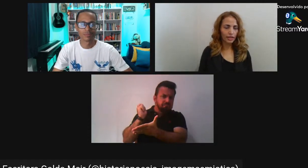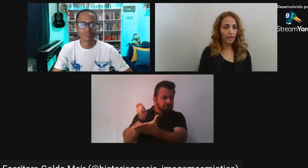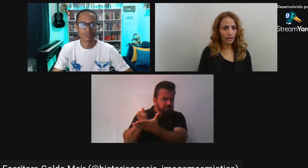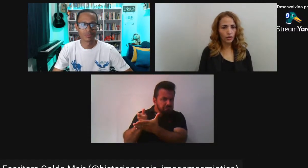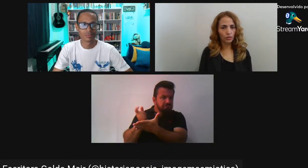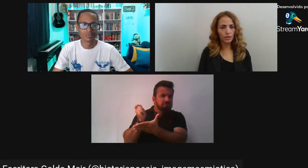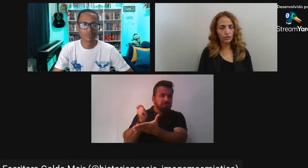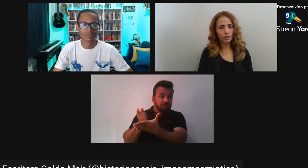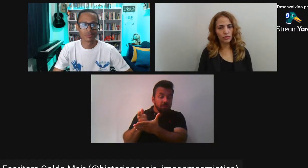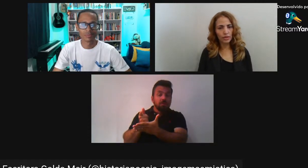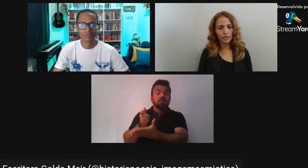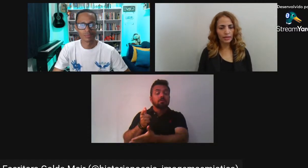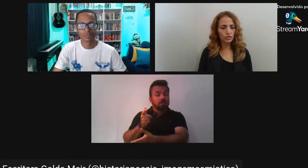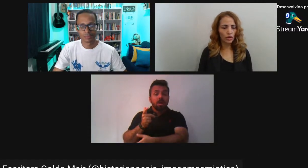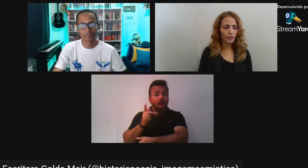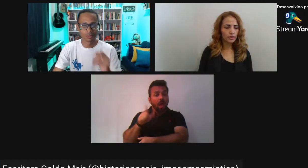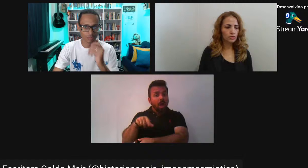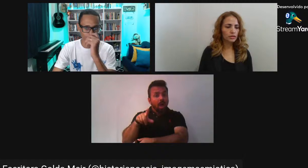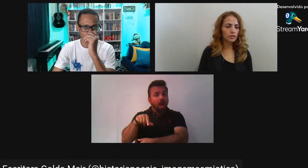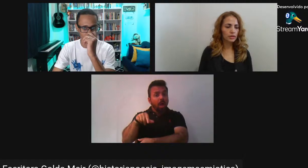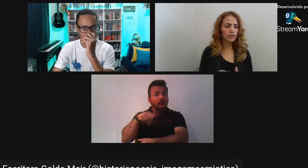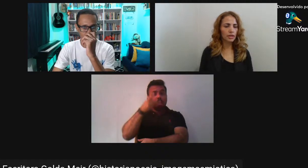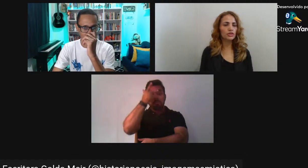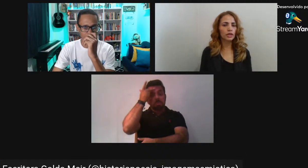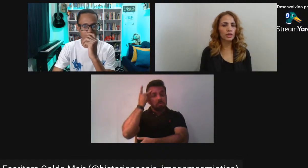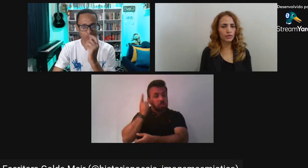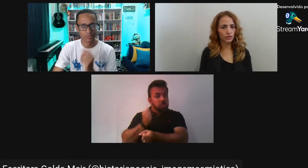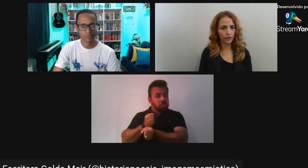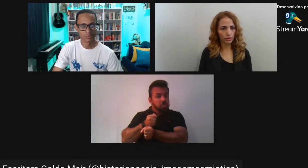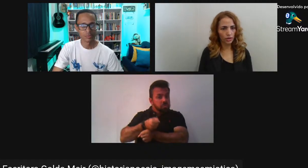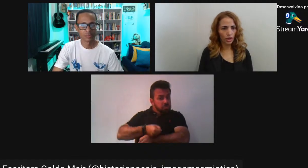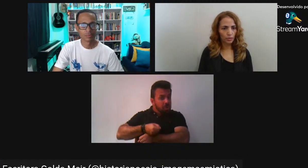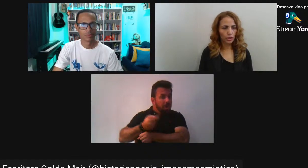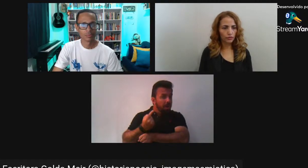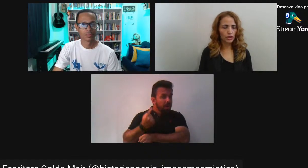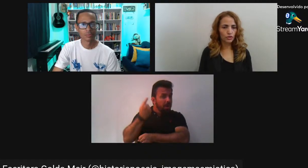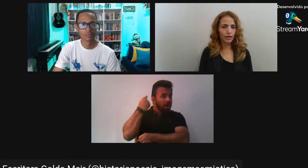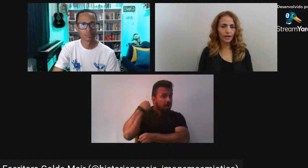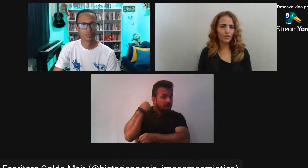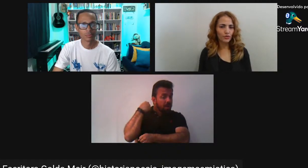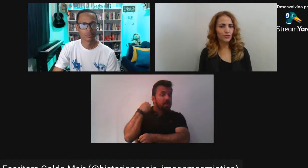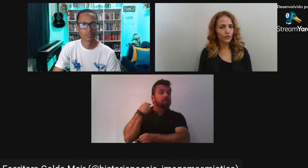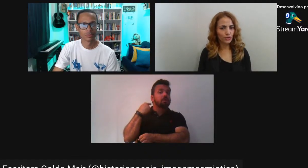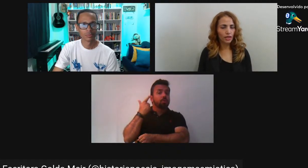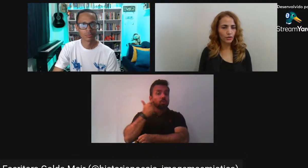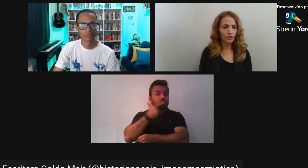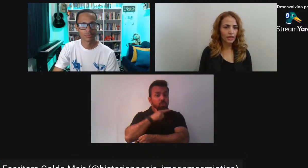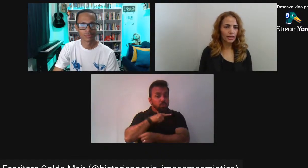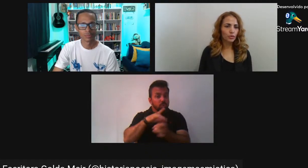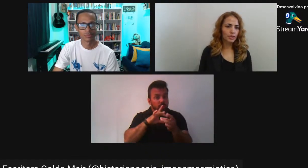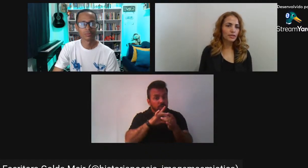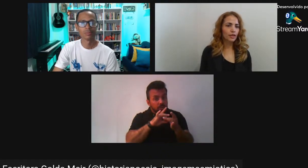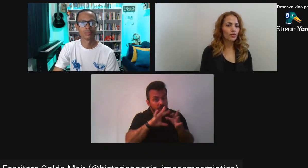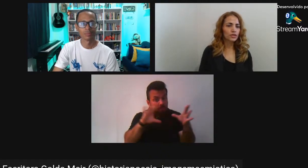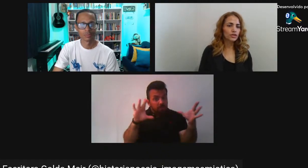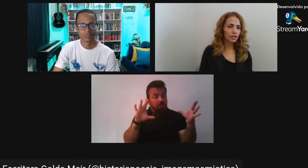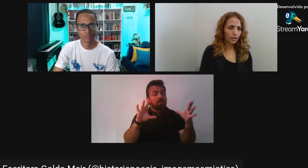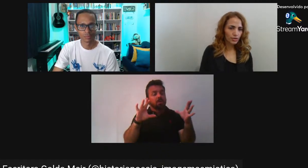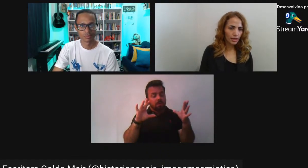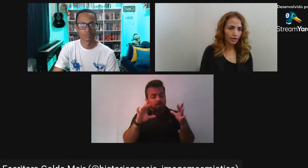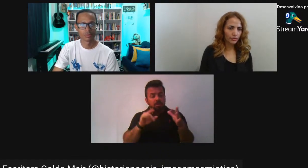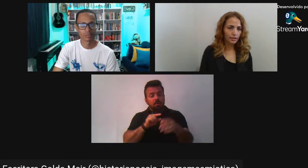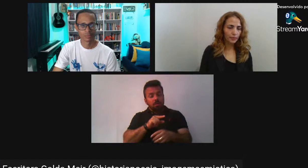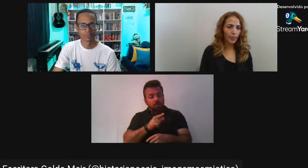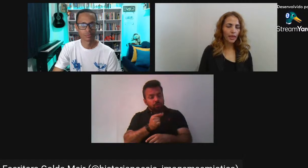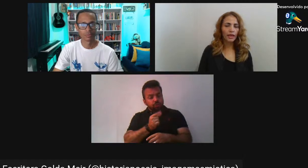escravos Em algumas situações Era só para se sentir Livre de fato Porque você só era livre Se você fosse senhor Então para ser senhor Você tinha